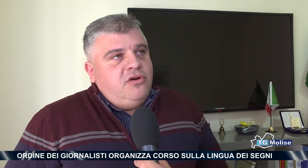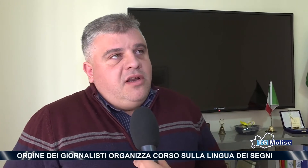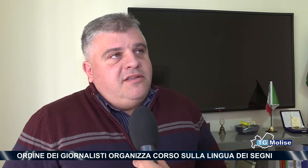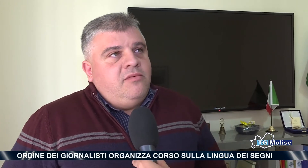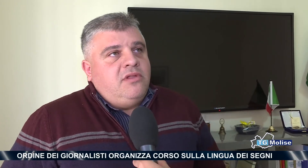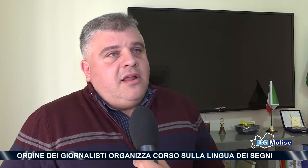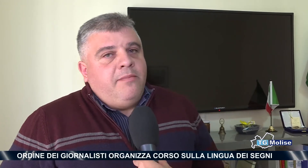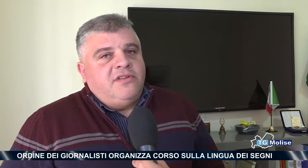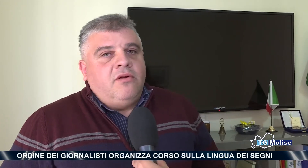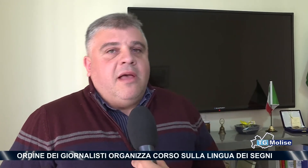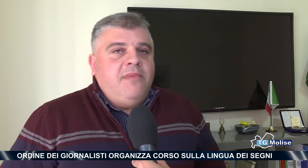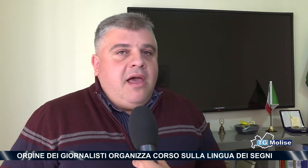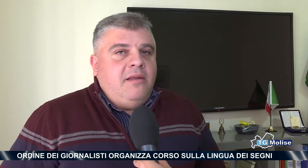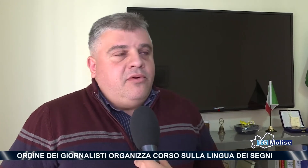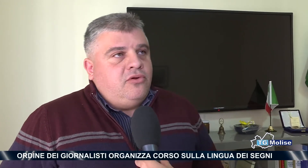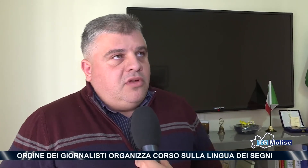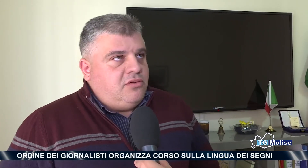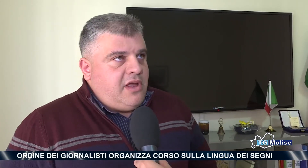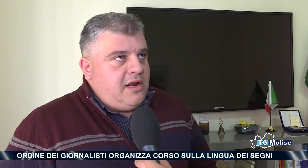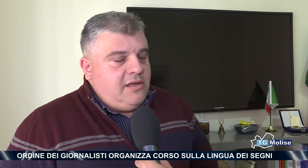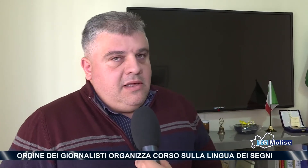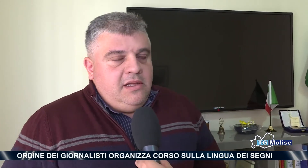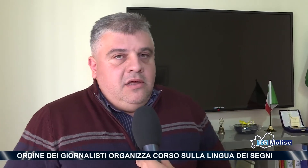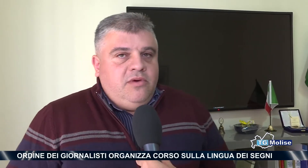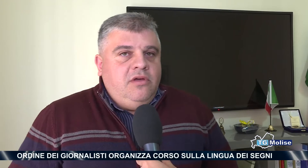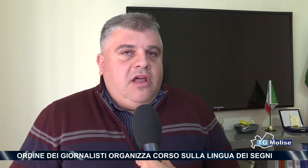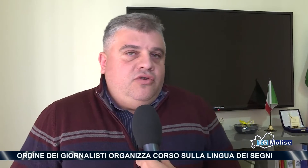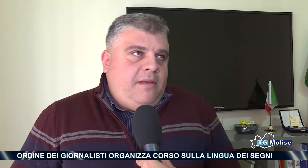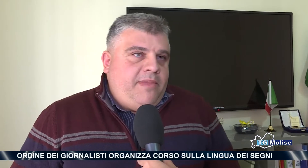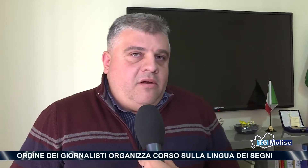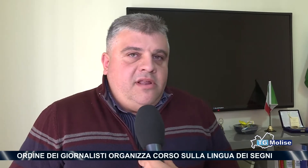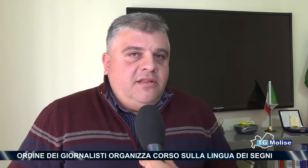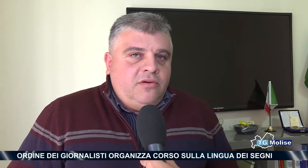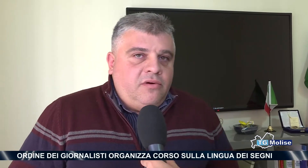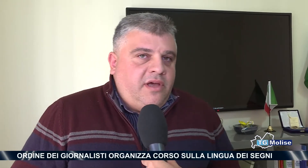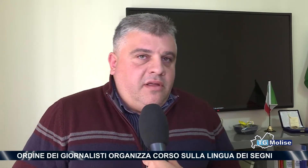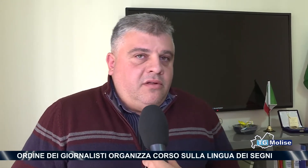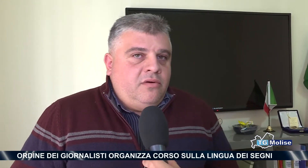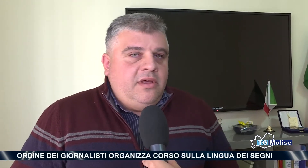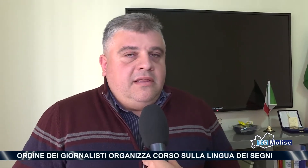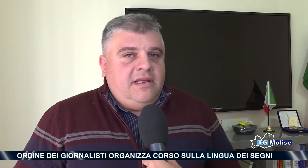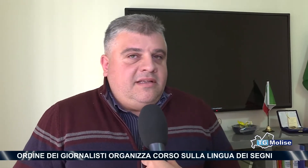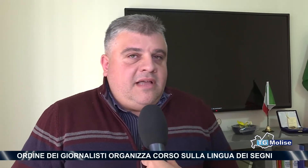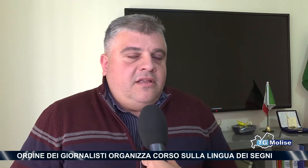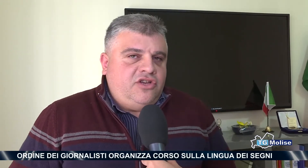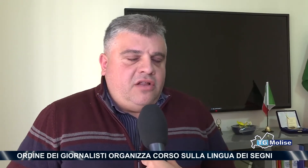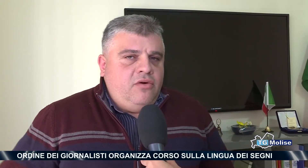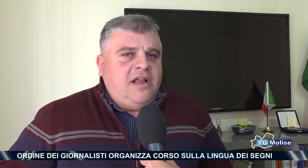giornalisti in tale che possano cambiare il prodotto editoriale. Quindi io lancio un appello agli editori, ai direttori delle testate dicendo ora